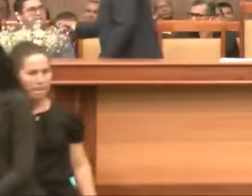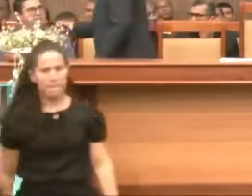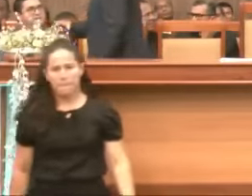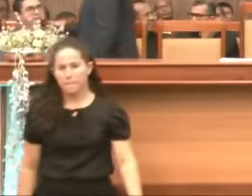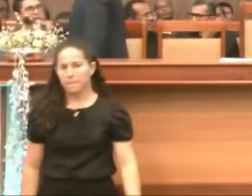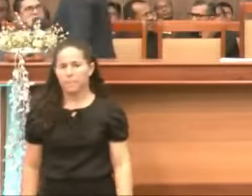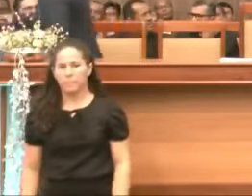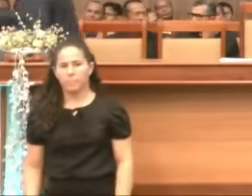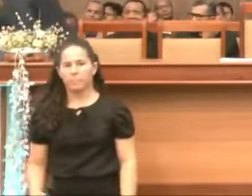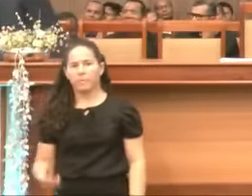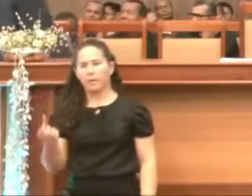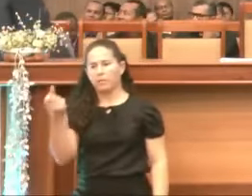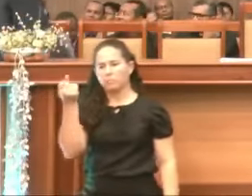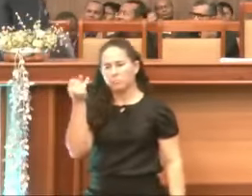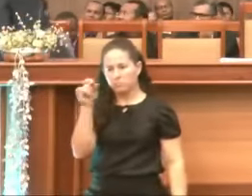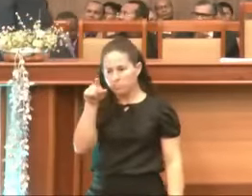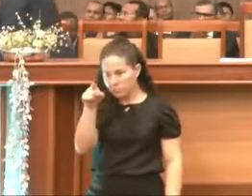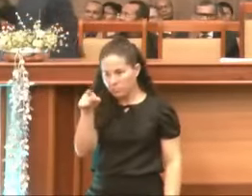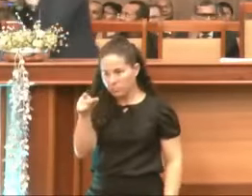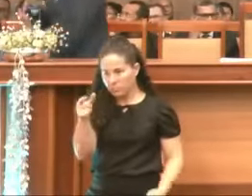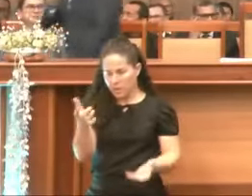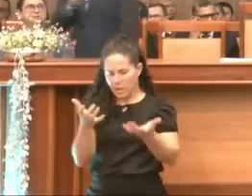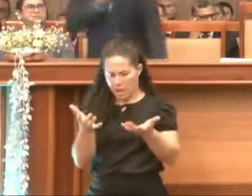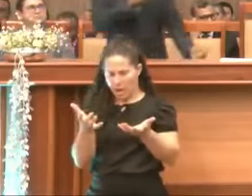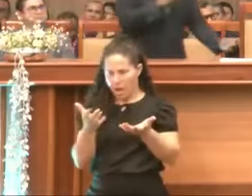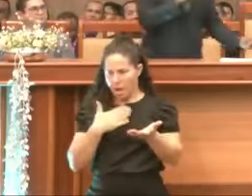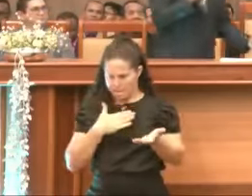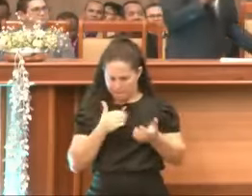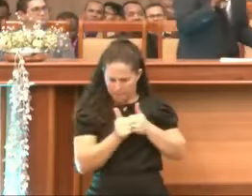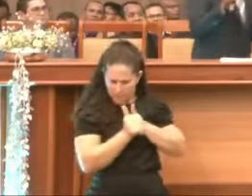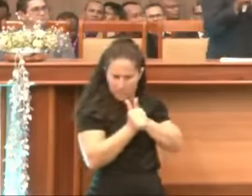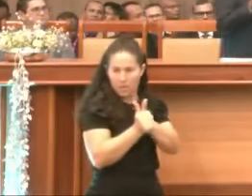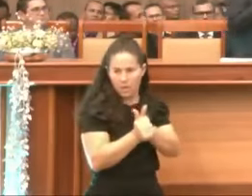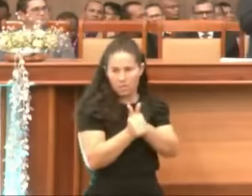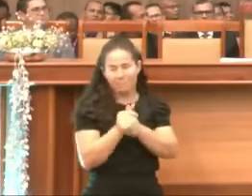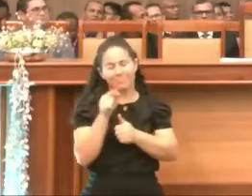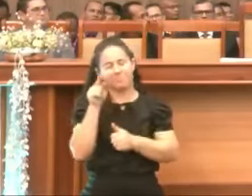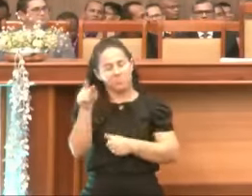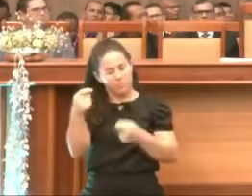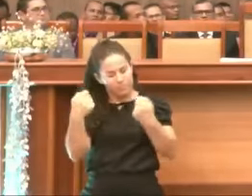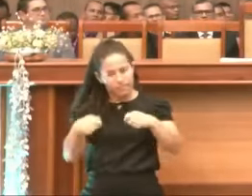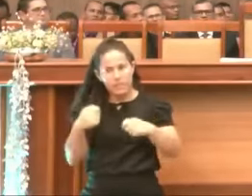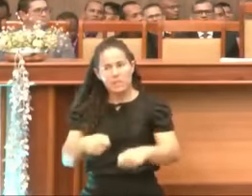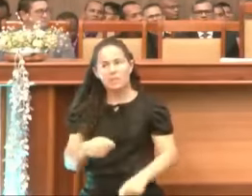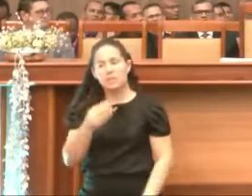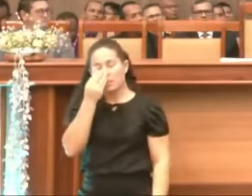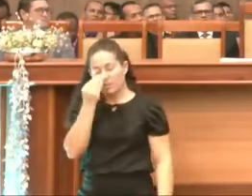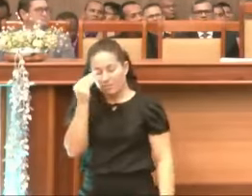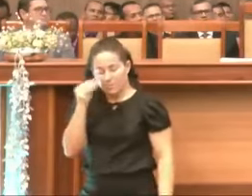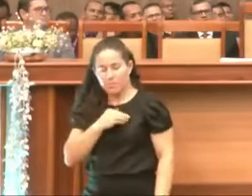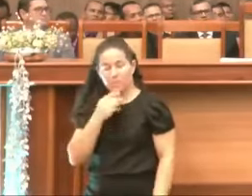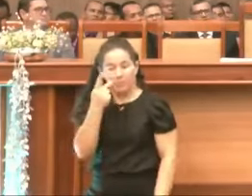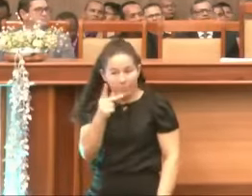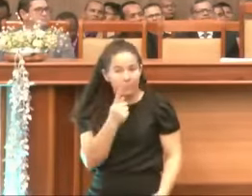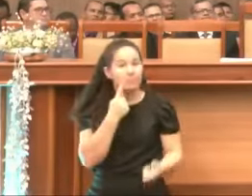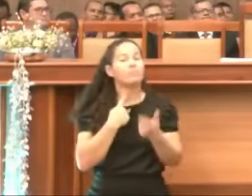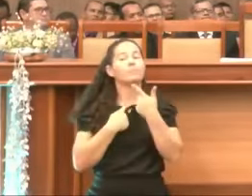Negue-se a si mesmo, renuncia a si mesmo. Olha, olha para cá, as pessoas querem religião pensando que Jesus,